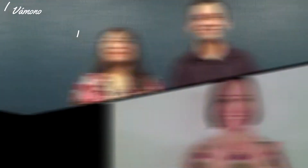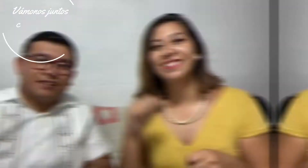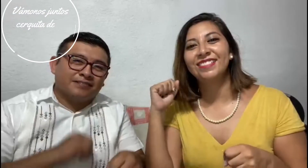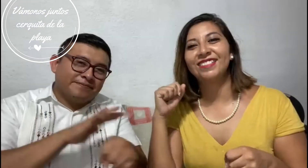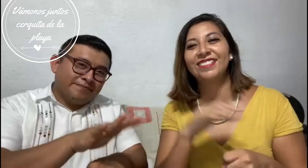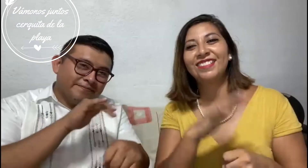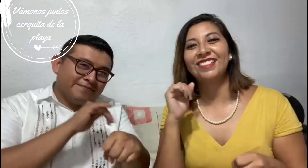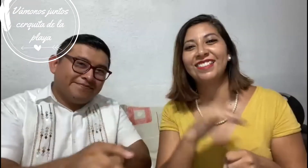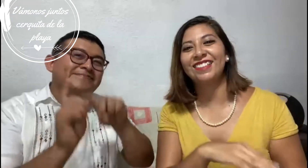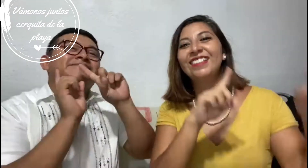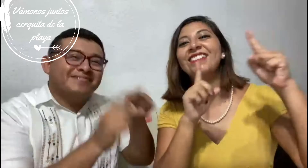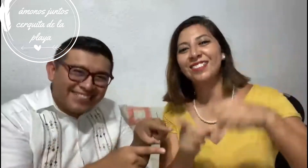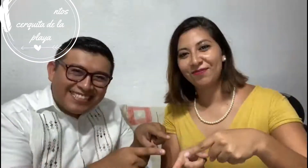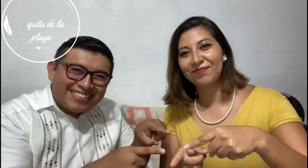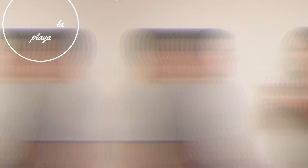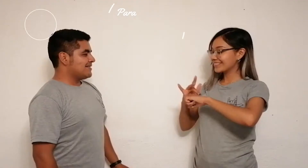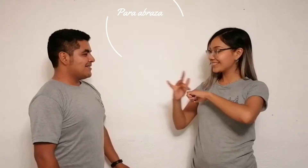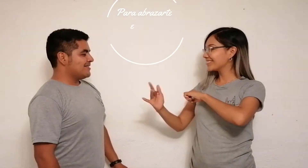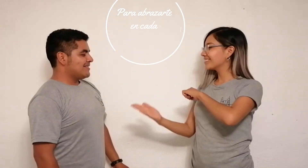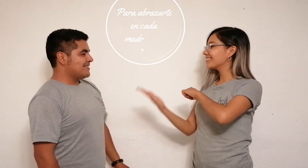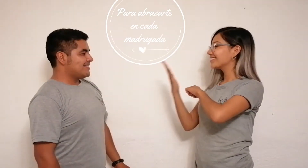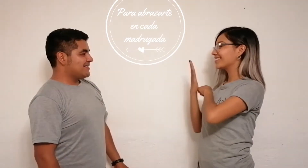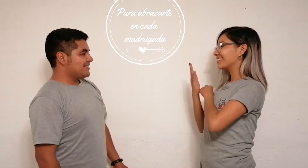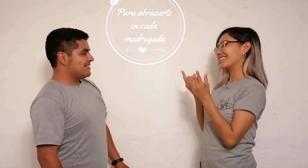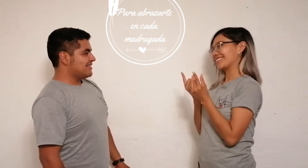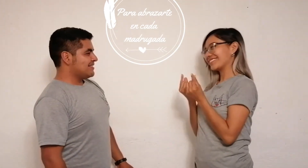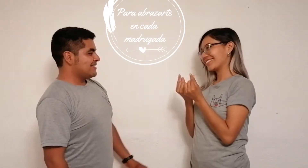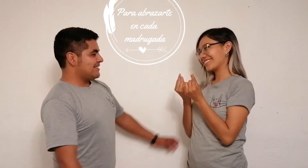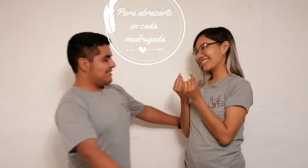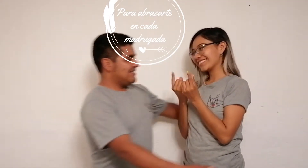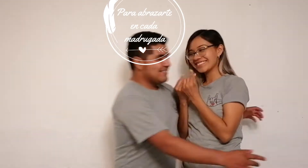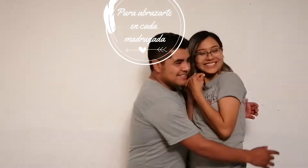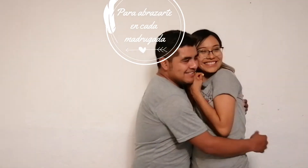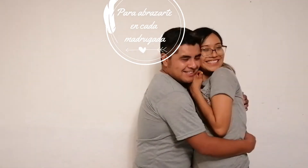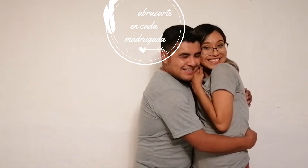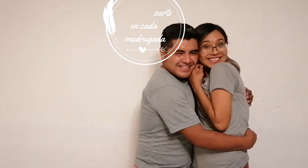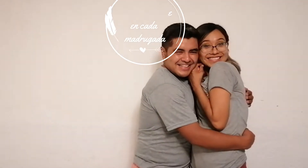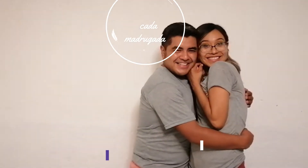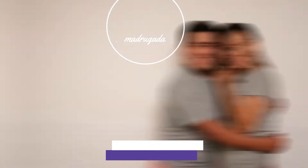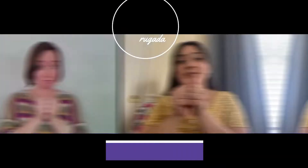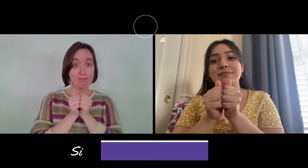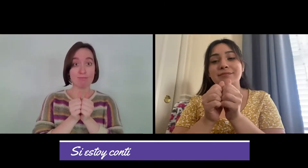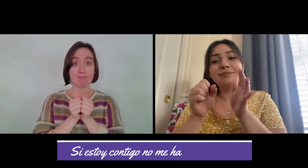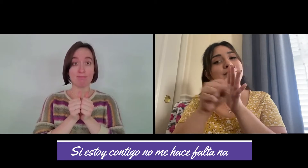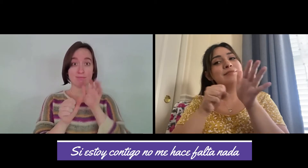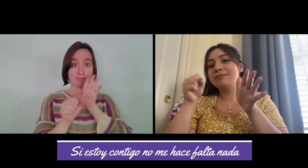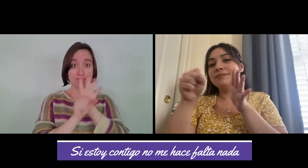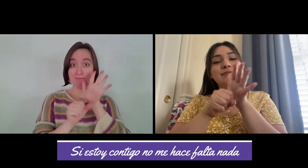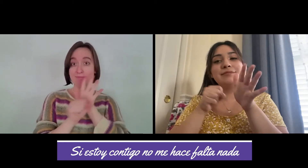Vámonos juntos cerquita de la playa Para abrazarte en cada madrugada Si estoy contigo no me